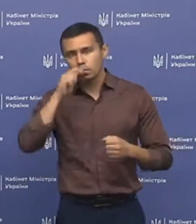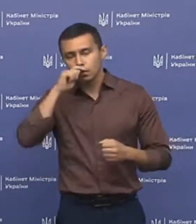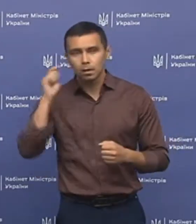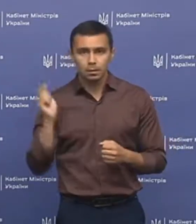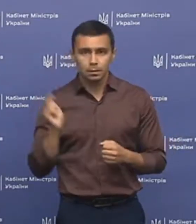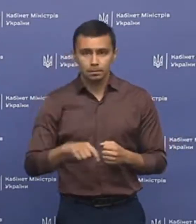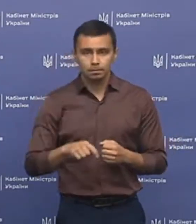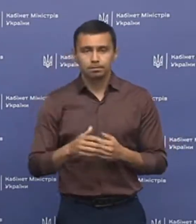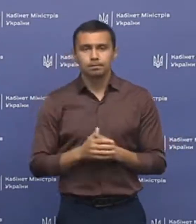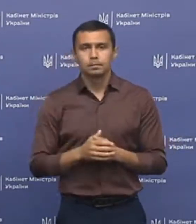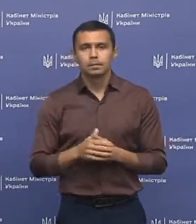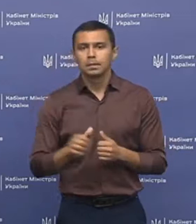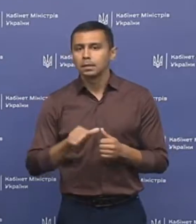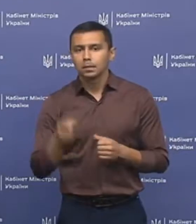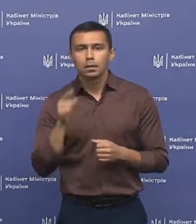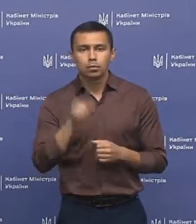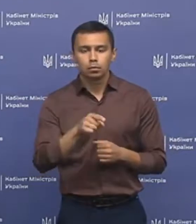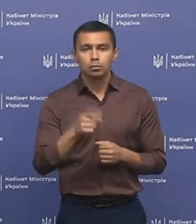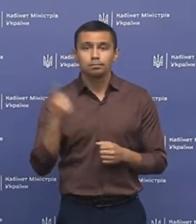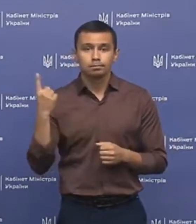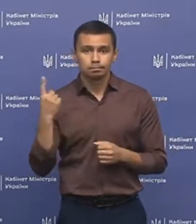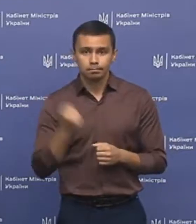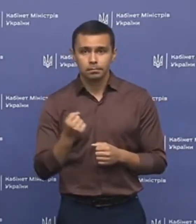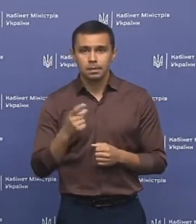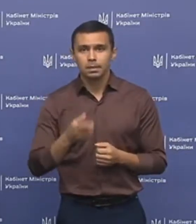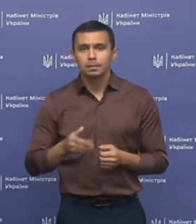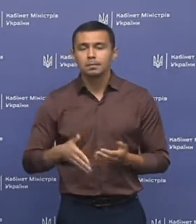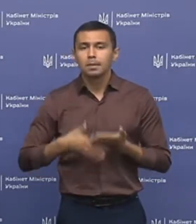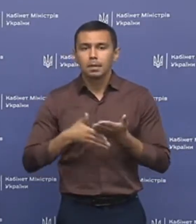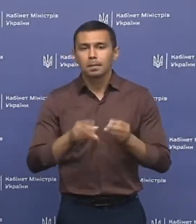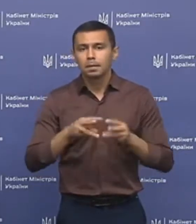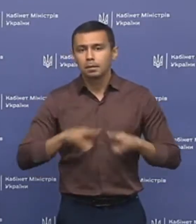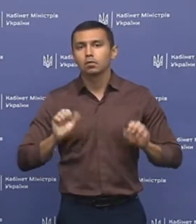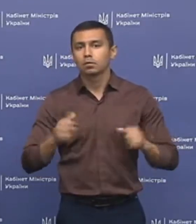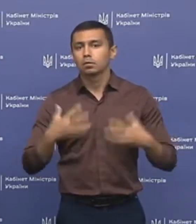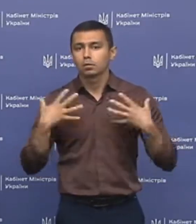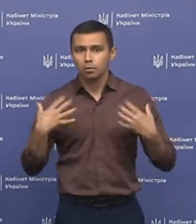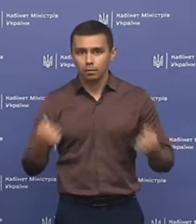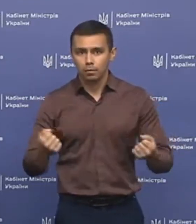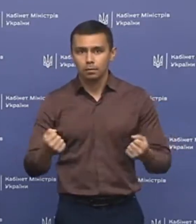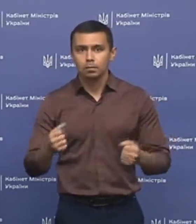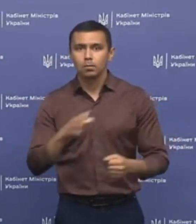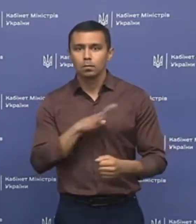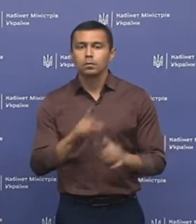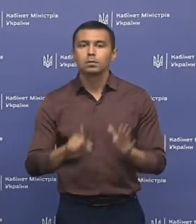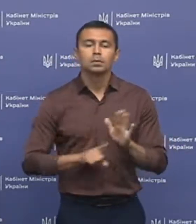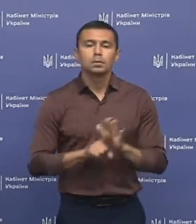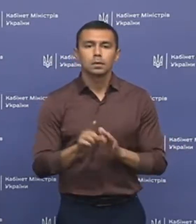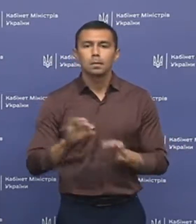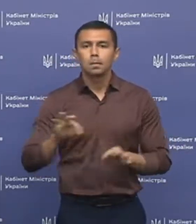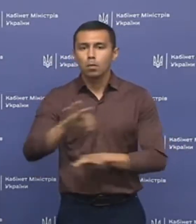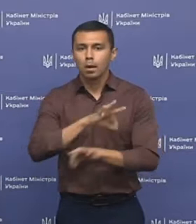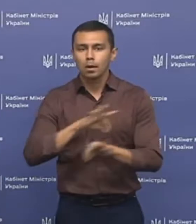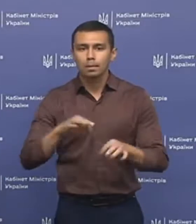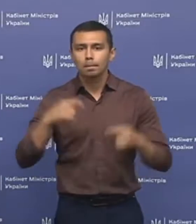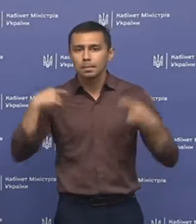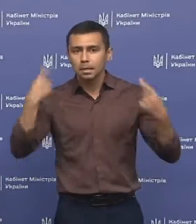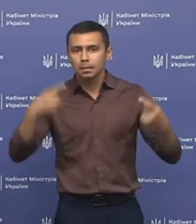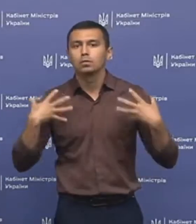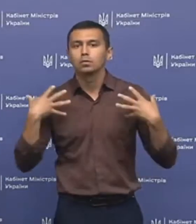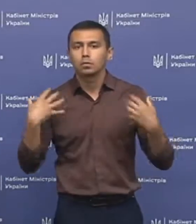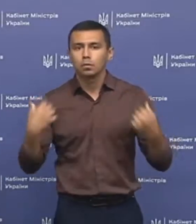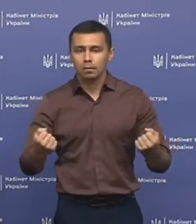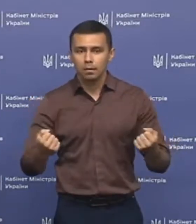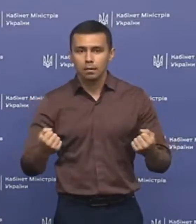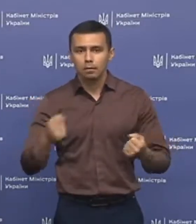Україні. І саме на тому тижні за сприянням Міністерства охорони здоров'я був розпочатий проєкт «Психічне здоров